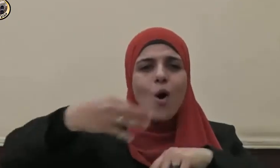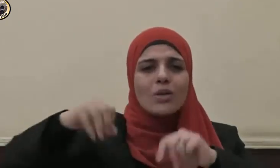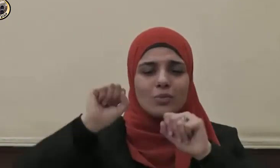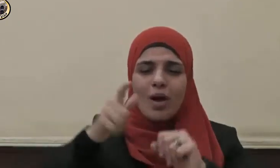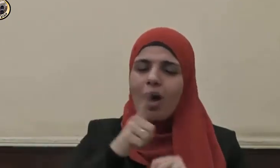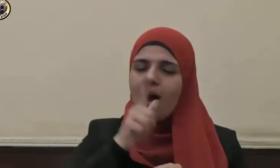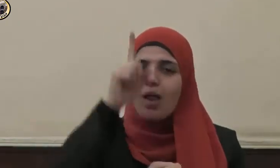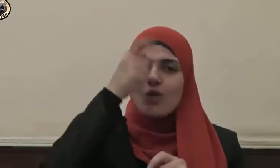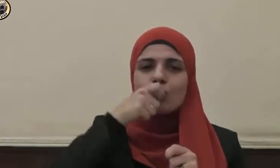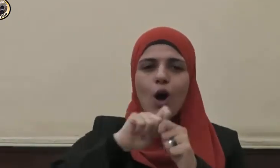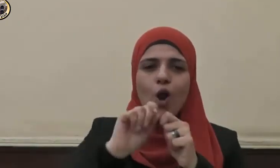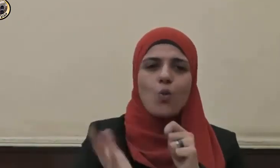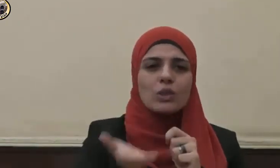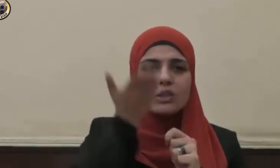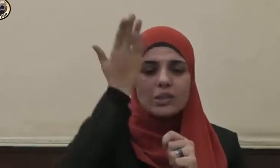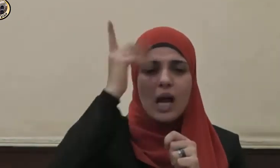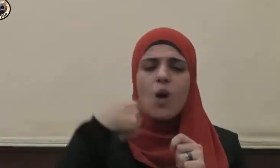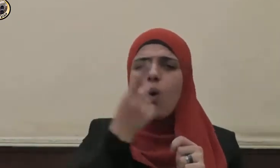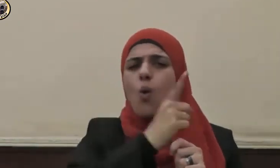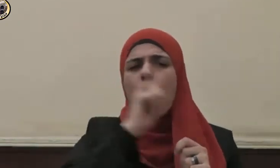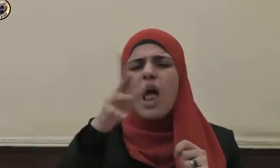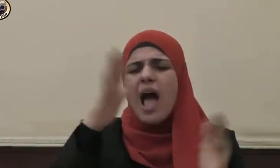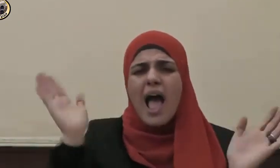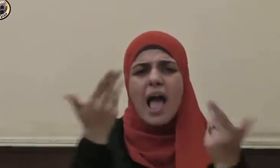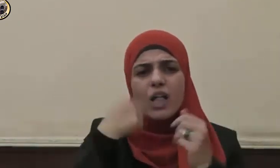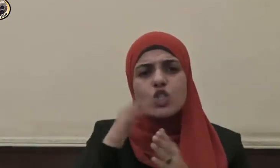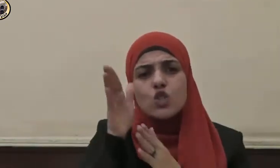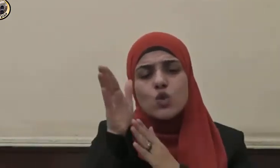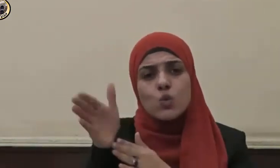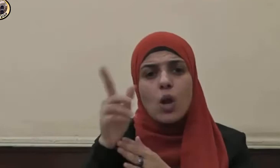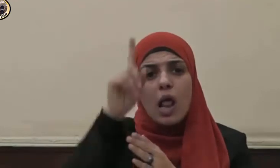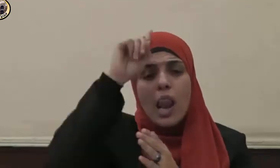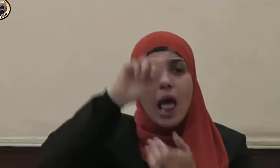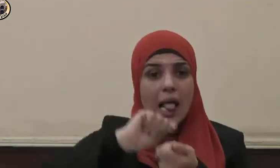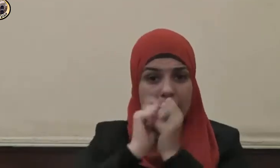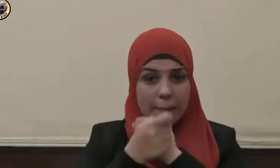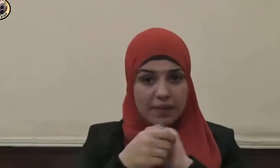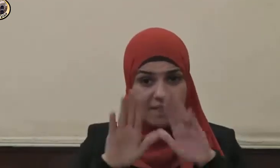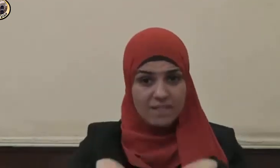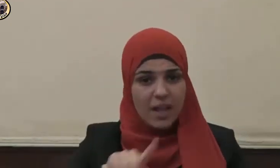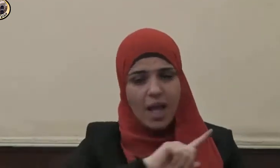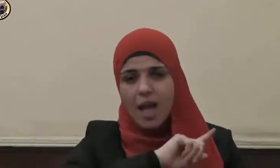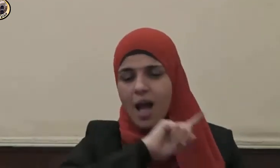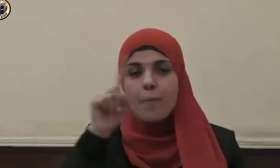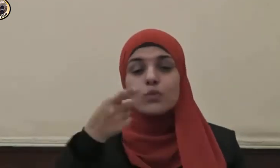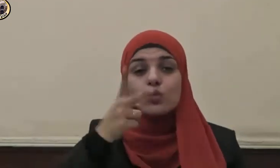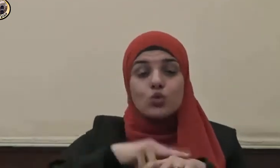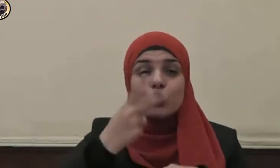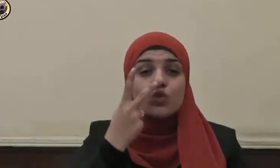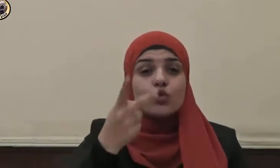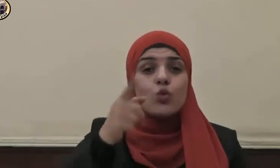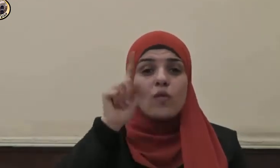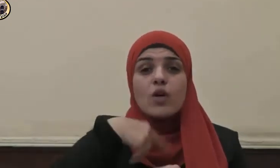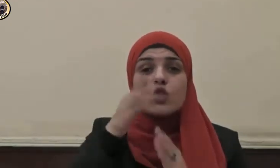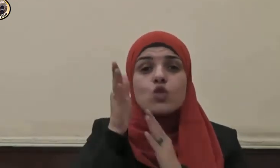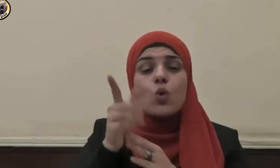تعالى فلن تجد لسنة الله تبديلا ولن تجد لسنة الله